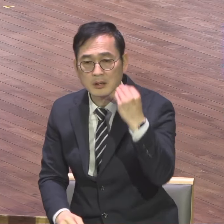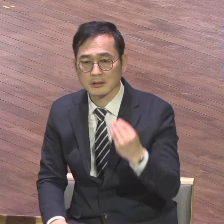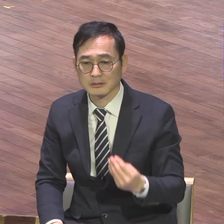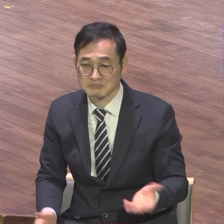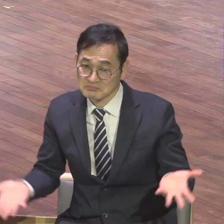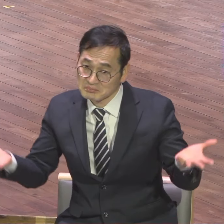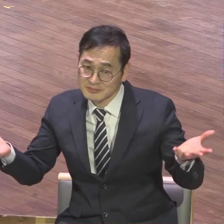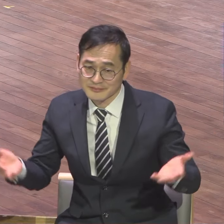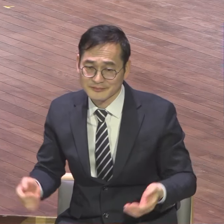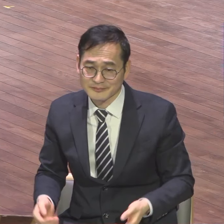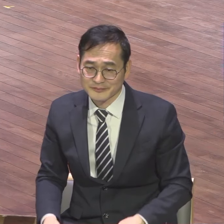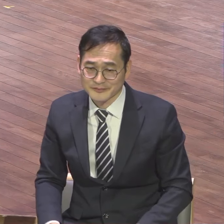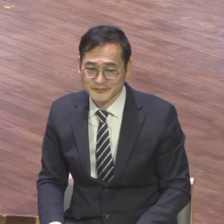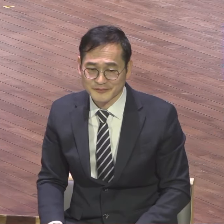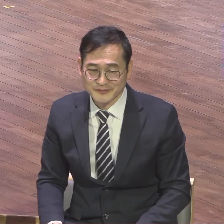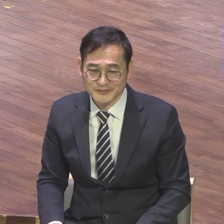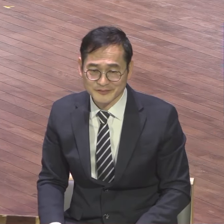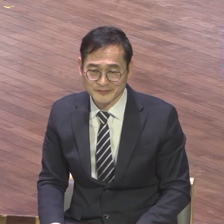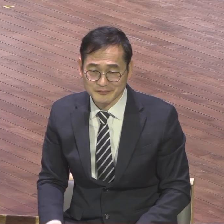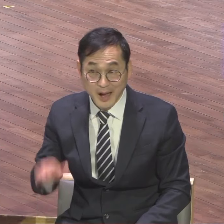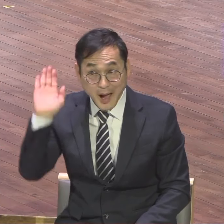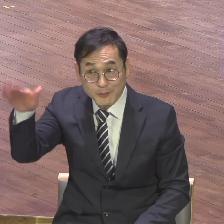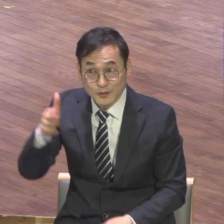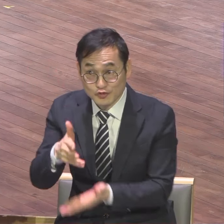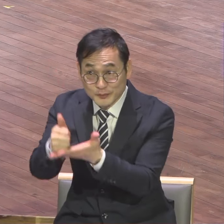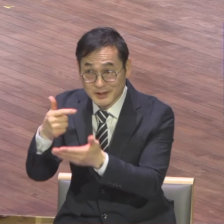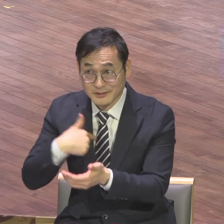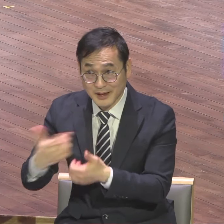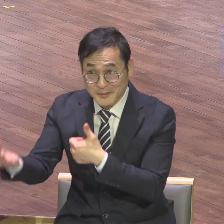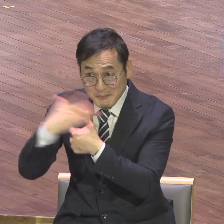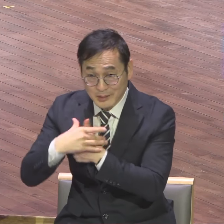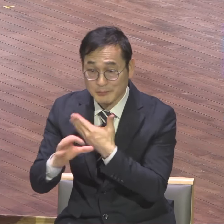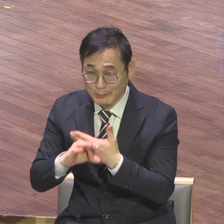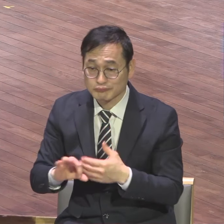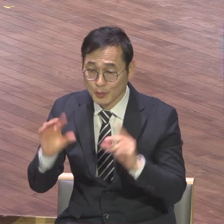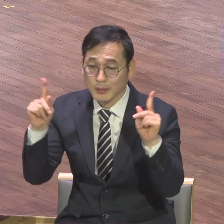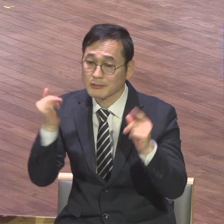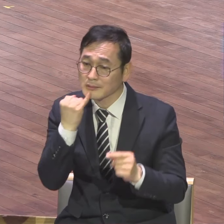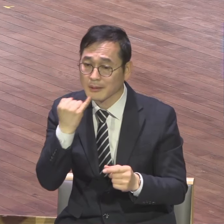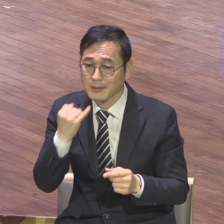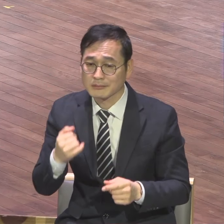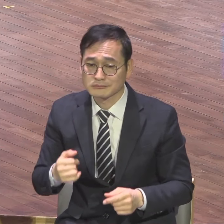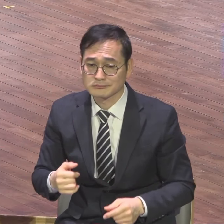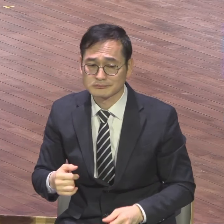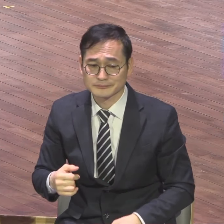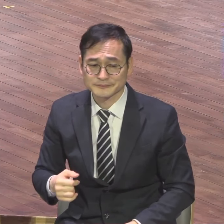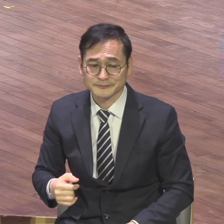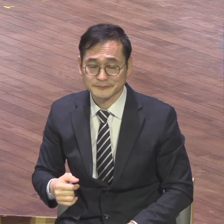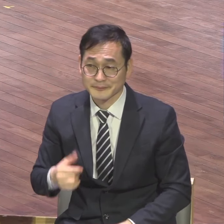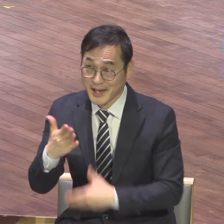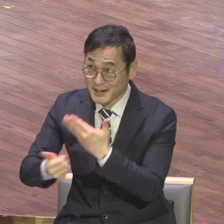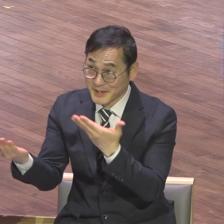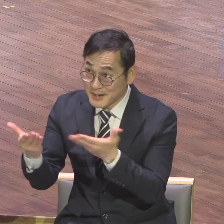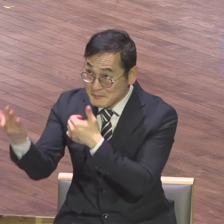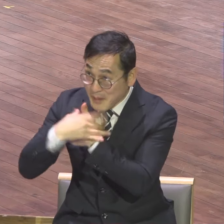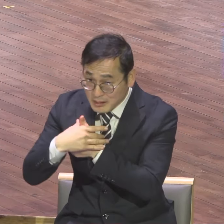주께서 강권 죽으러 또 주시는 또 해야지 무작 돼요. 여러분 하나님이 주시는 것